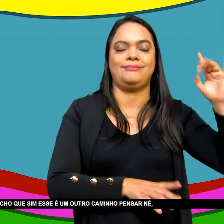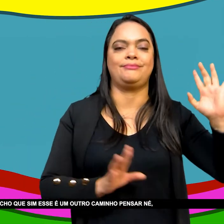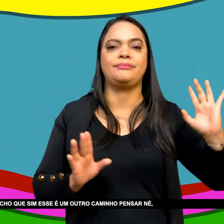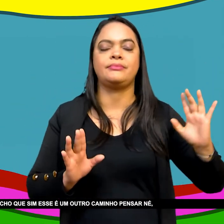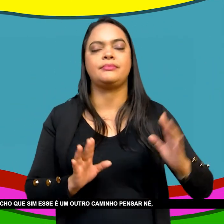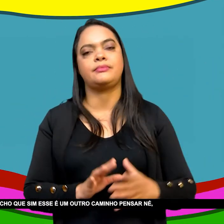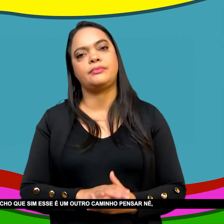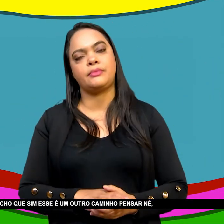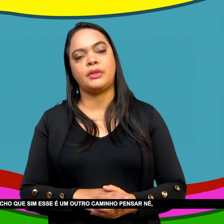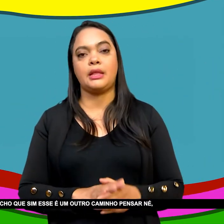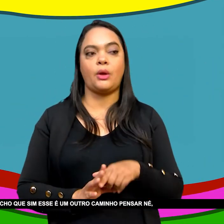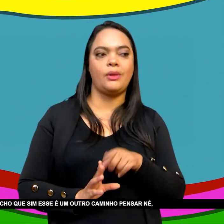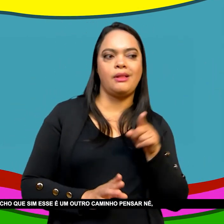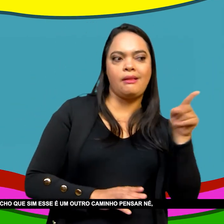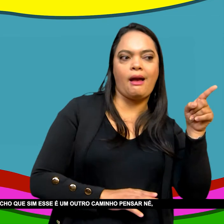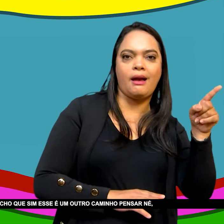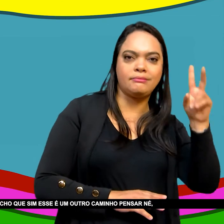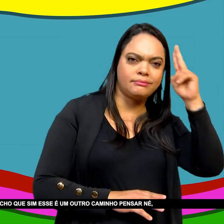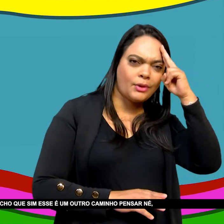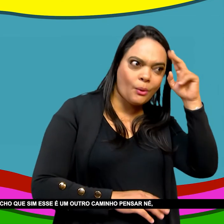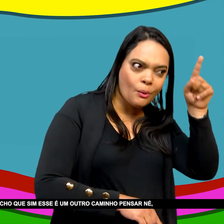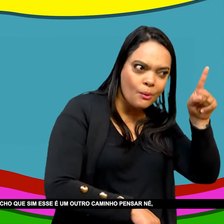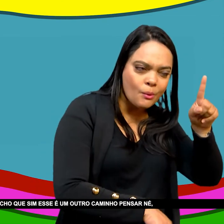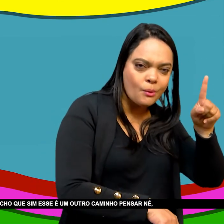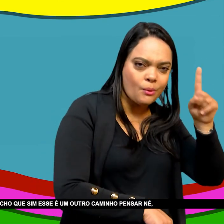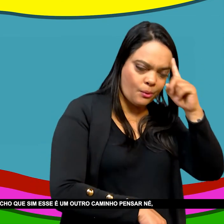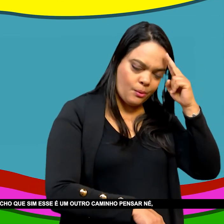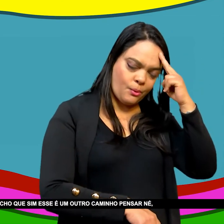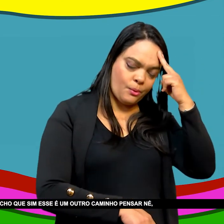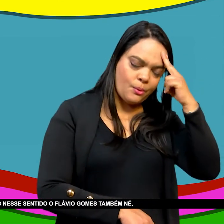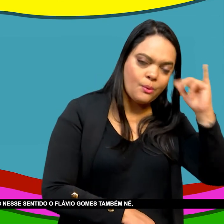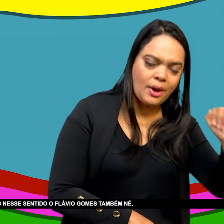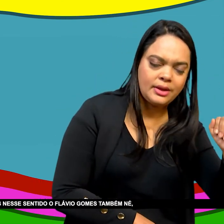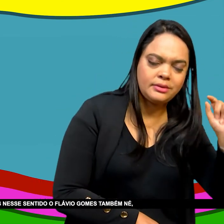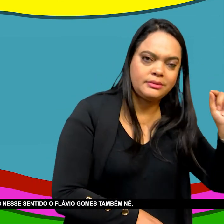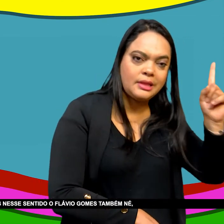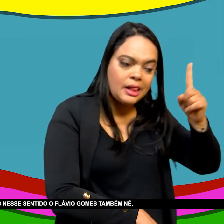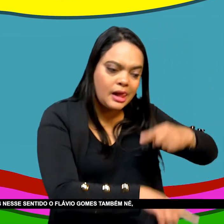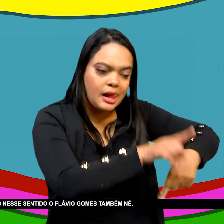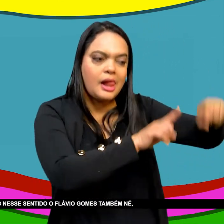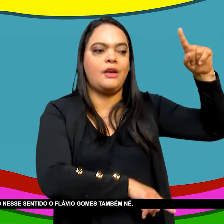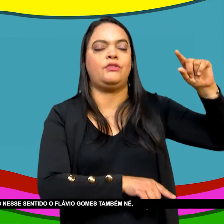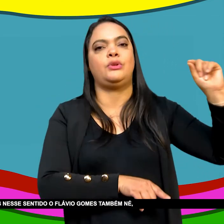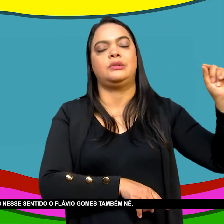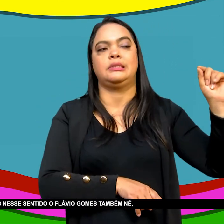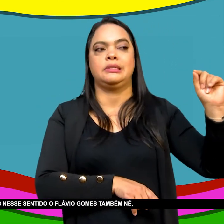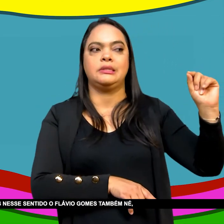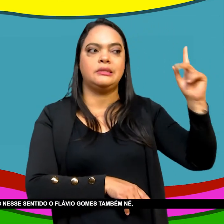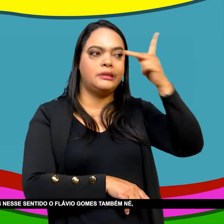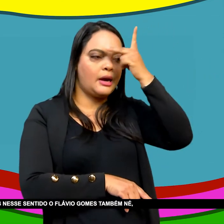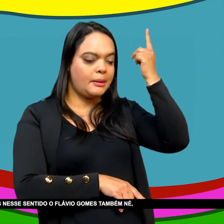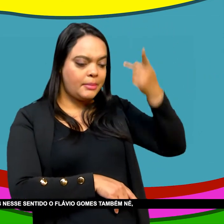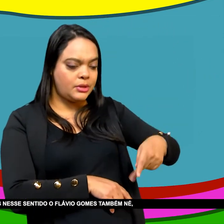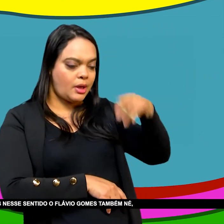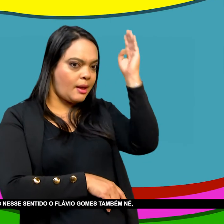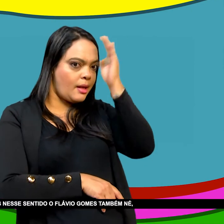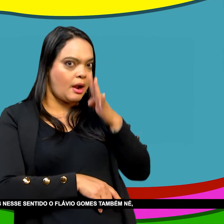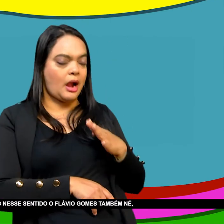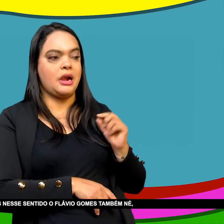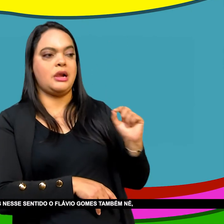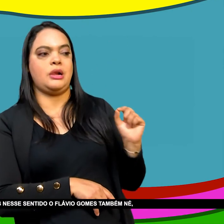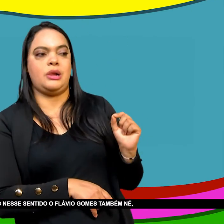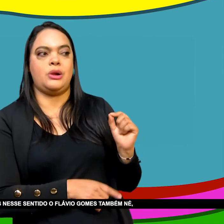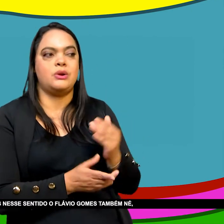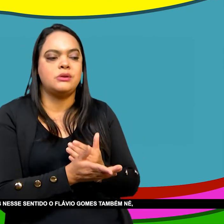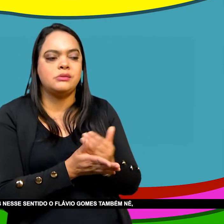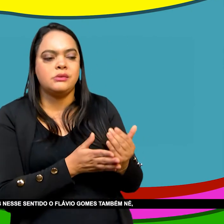Então eu acho Que sim Esse é um outro caminho Pensar O próprio O João Reis O historiador Tem alguns trabalhos